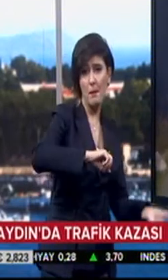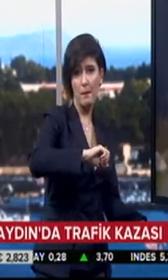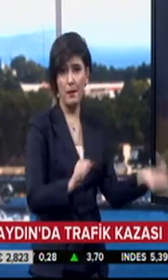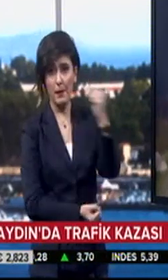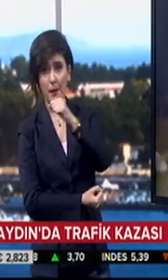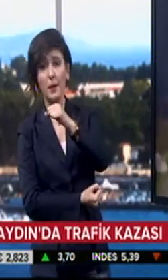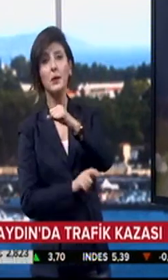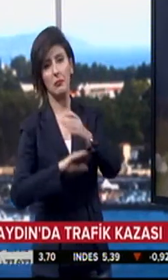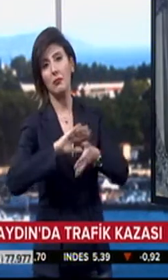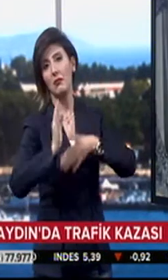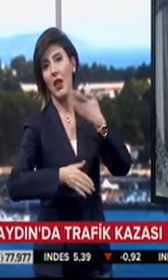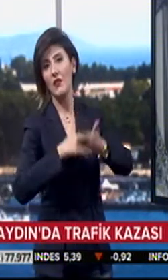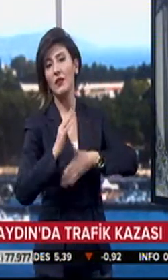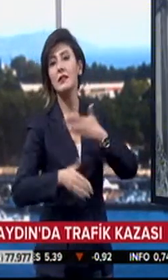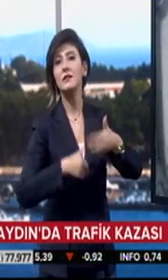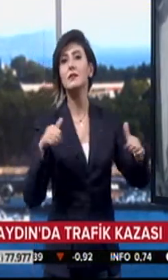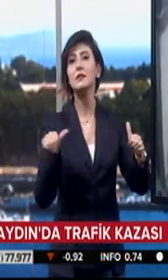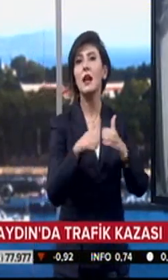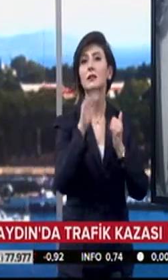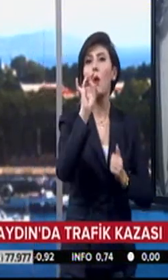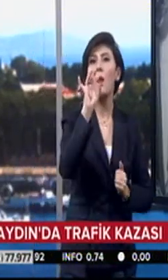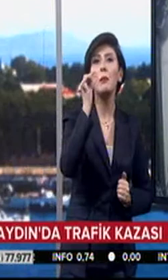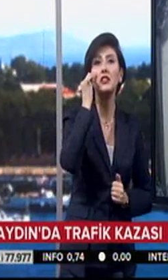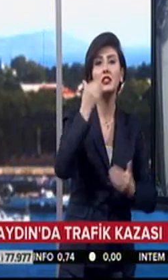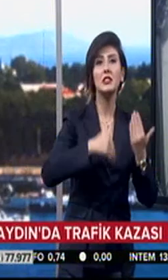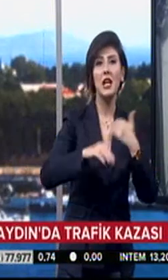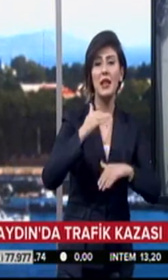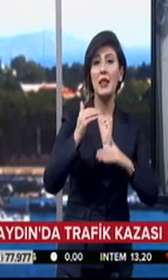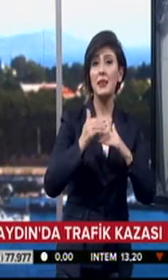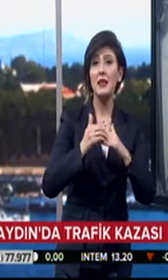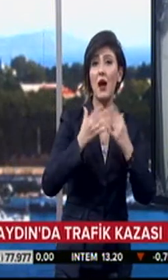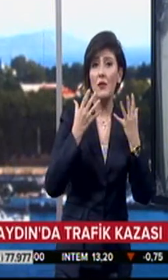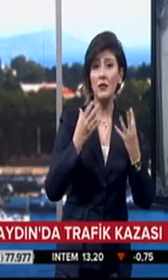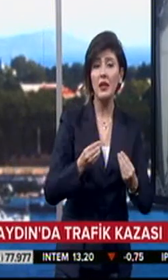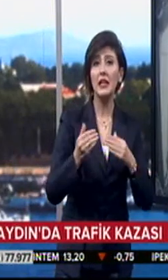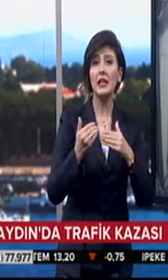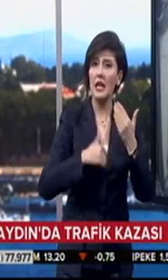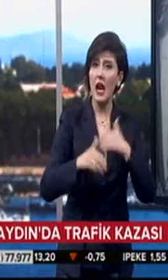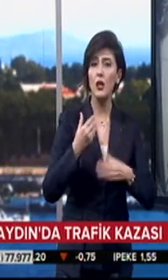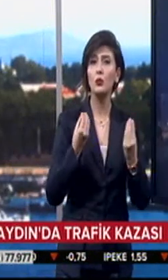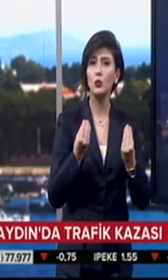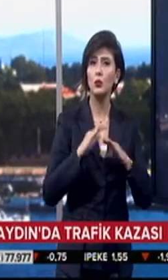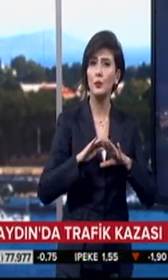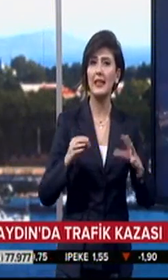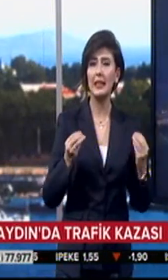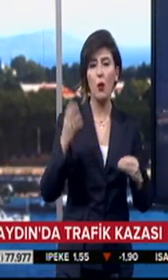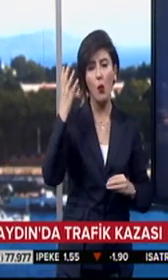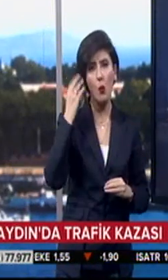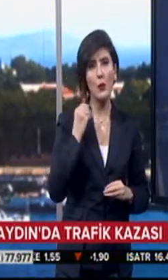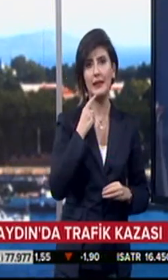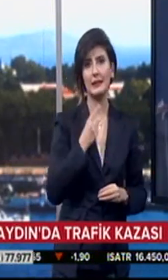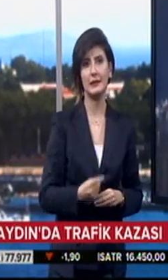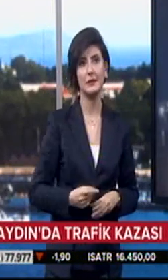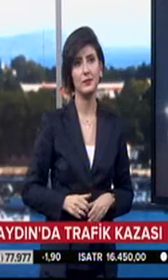manevra yapması sonucu devrildi. Kazada 15 kişi yaralandı. Tedavi altına alınan yaralıların durumlarının iyi